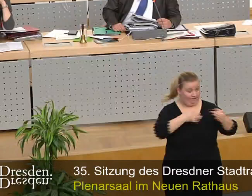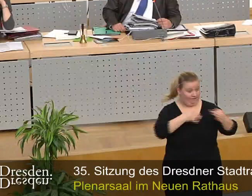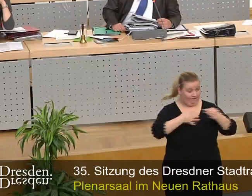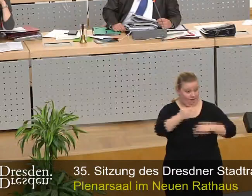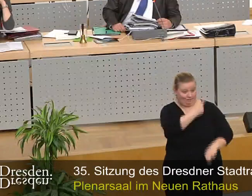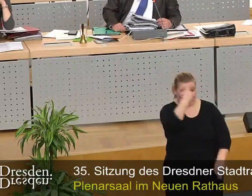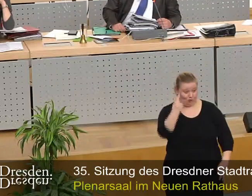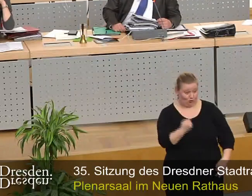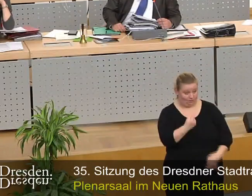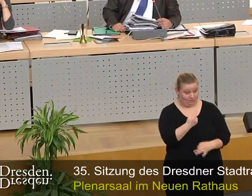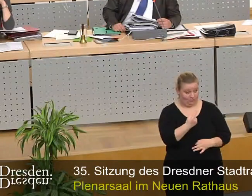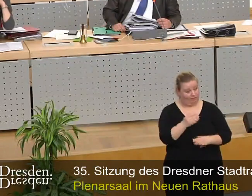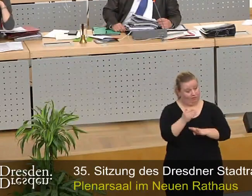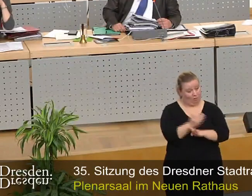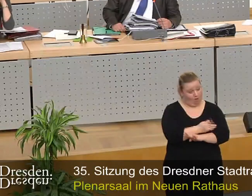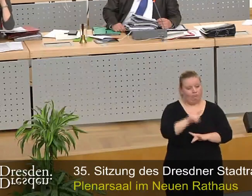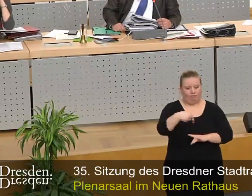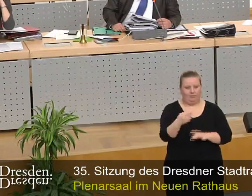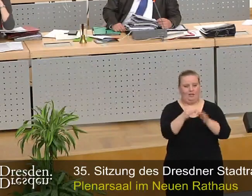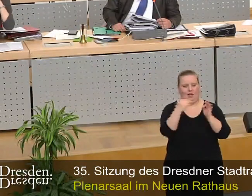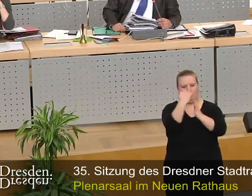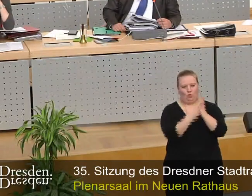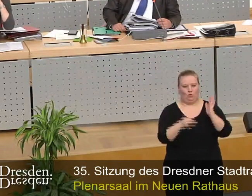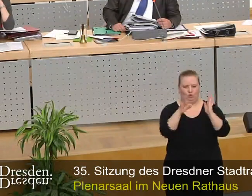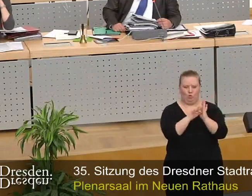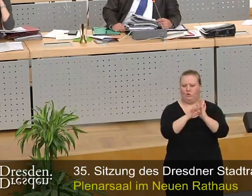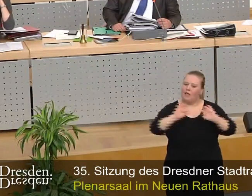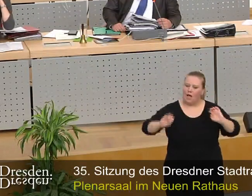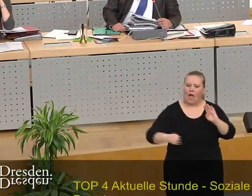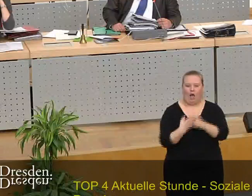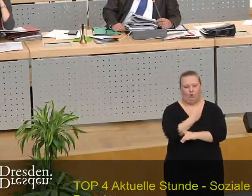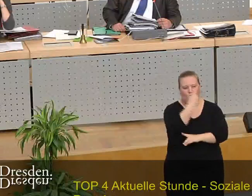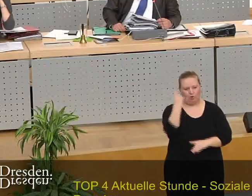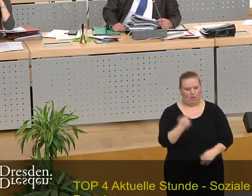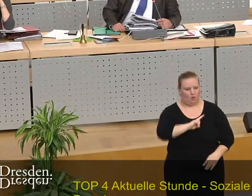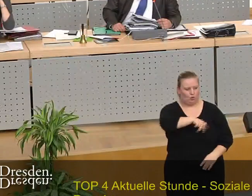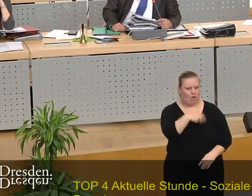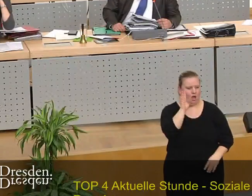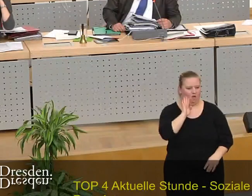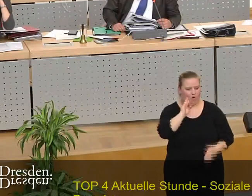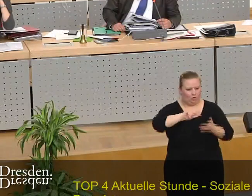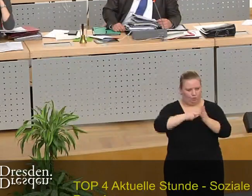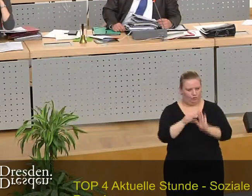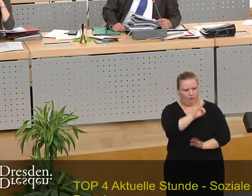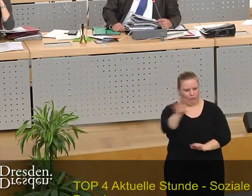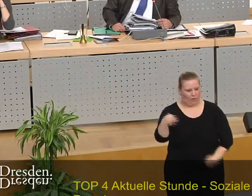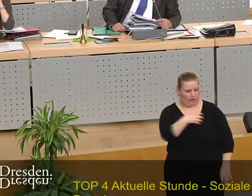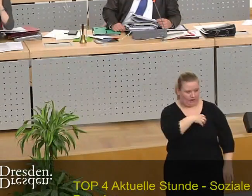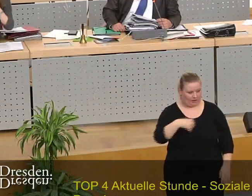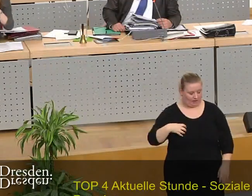Wir steigen damit ein in die Tagesordnungspunkt 4, Aktuelle Stunde Soziale Wohnungspolitik für Dresden.